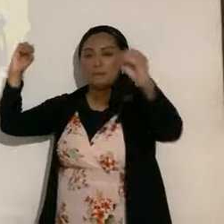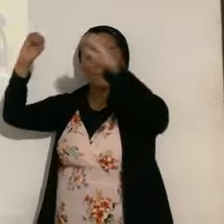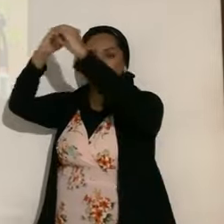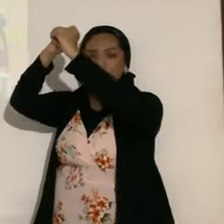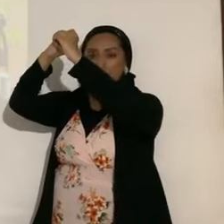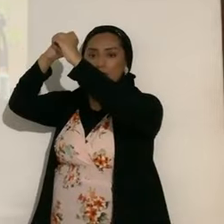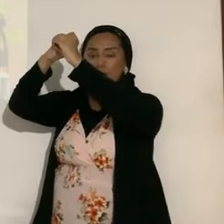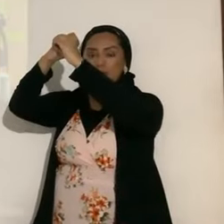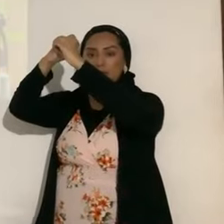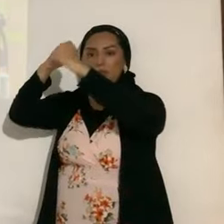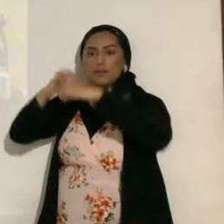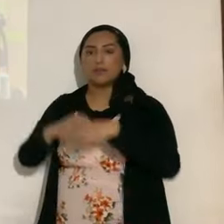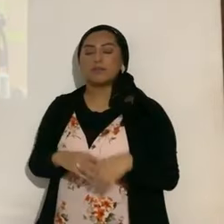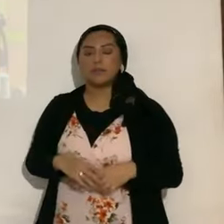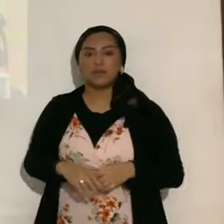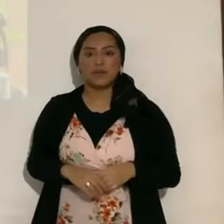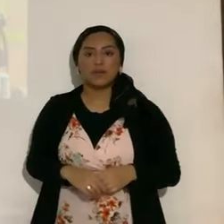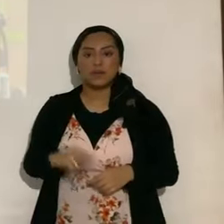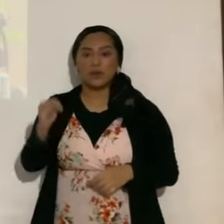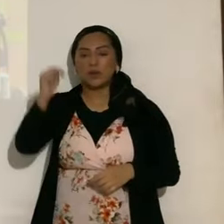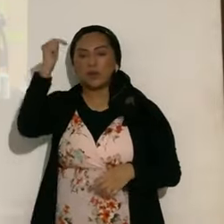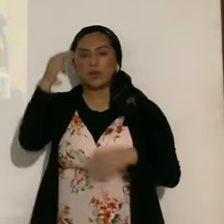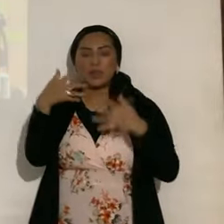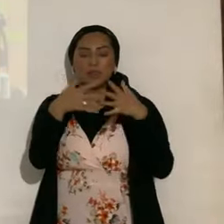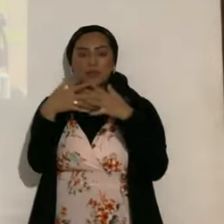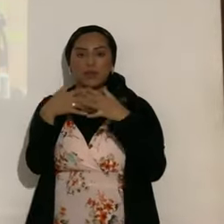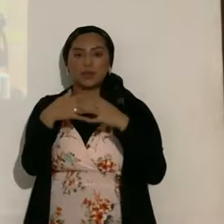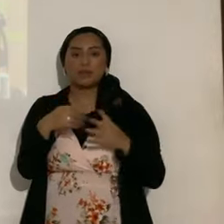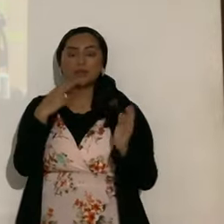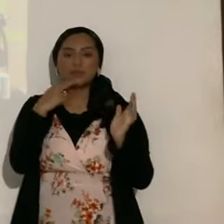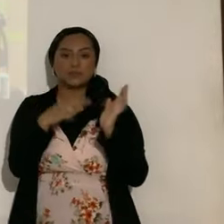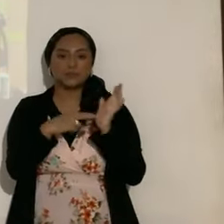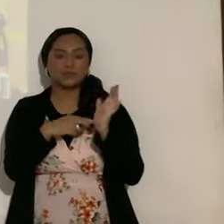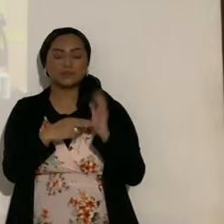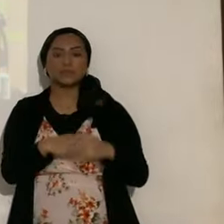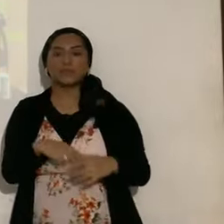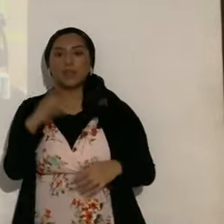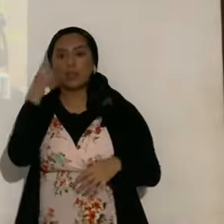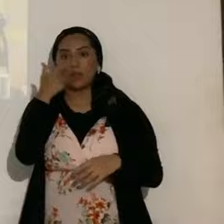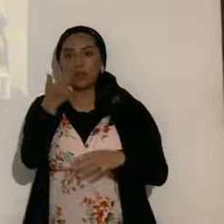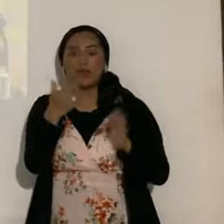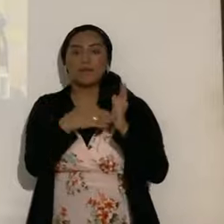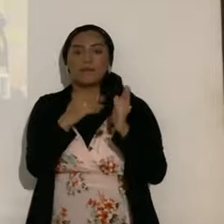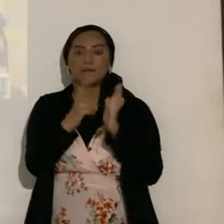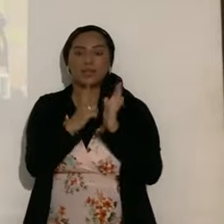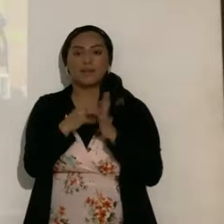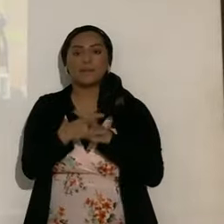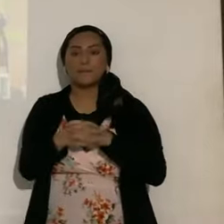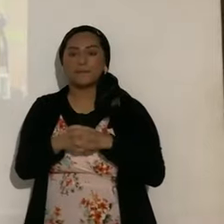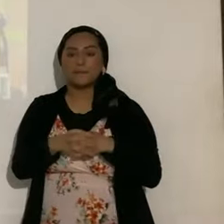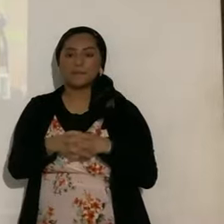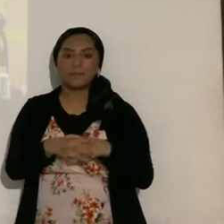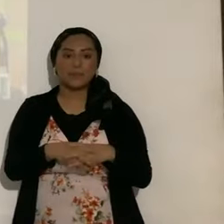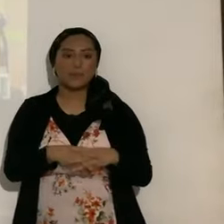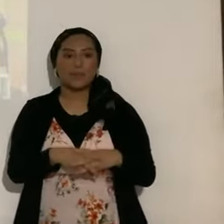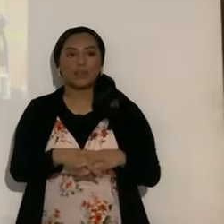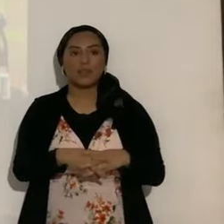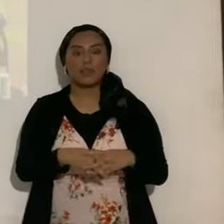en 2024, vayan anotando todos esos datos, si no después los revisan, ahora, este eclipse